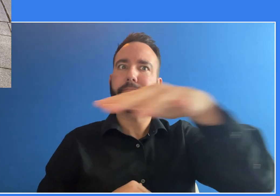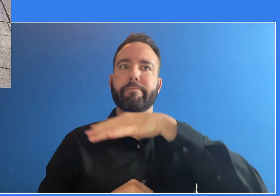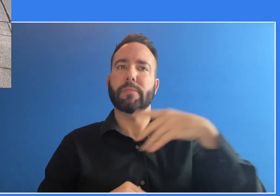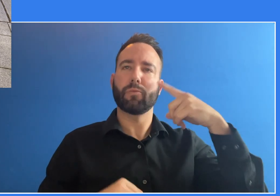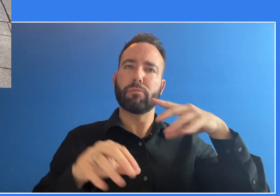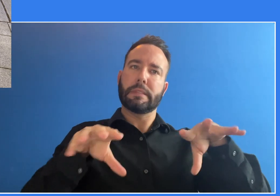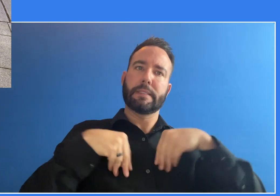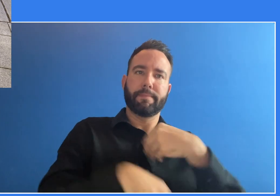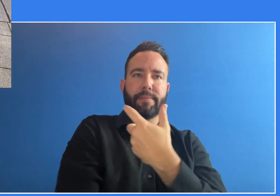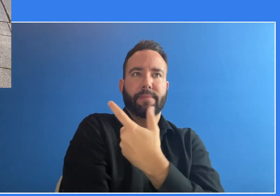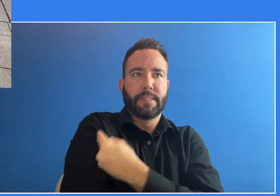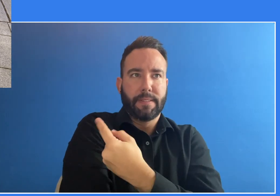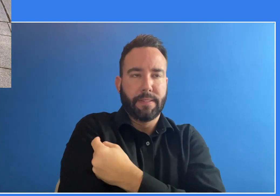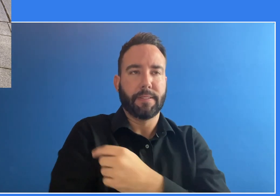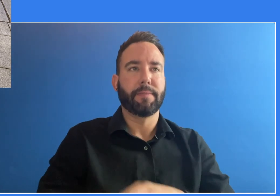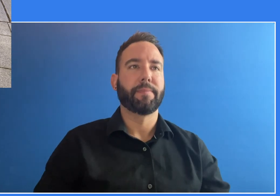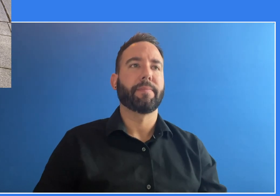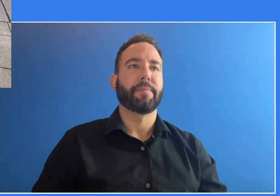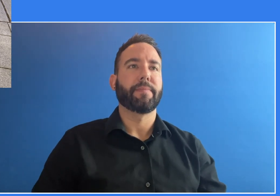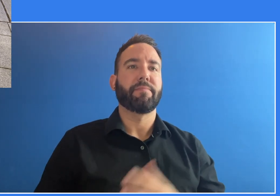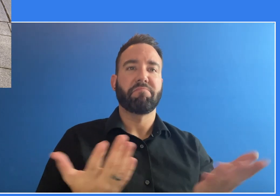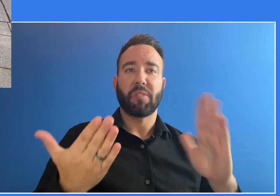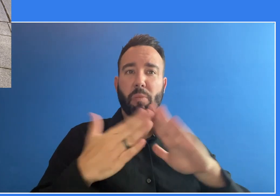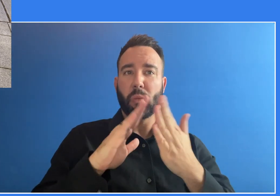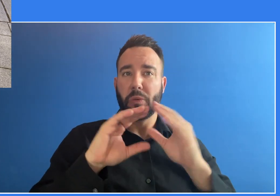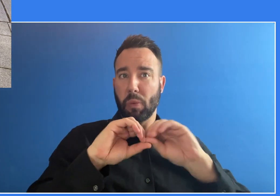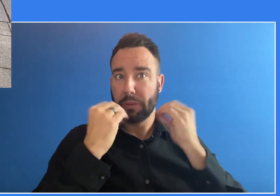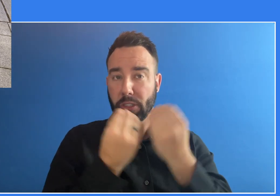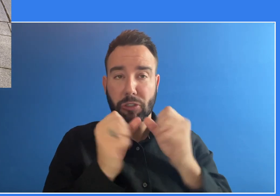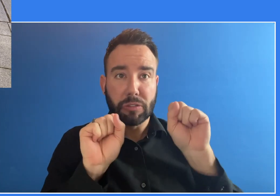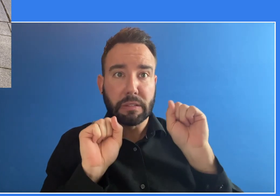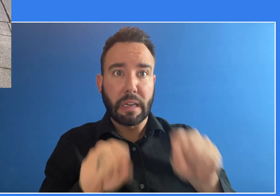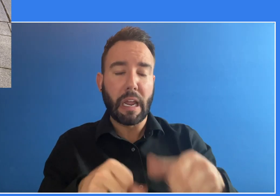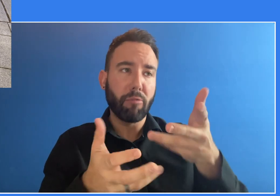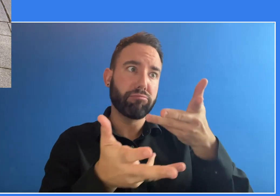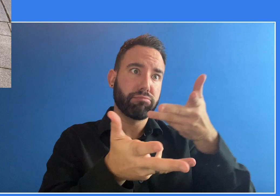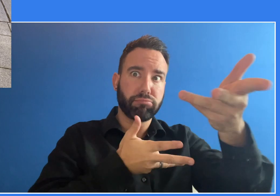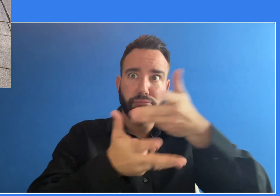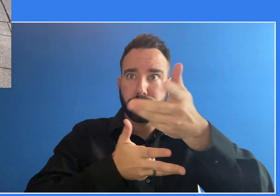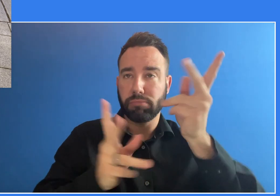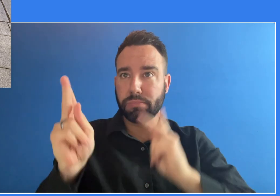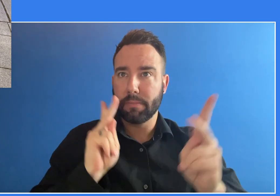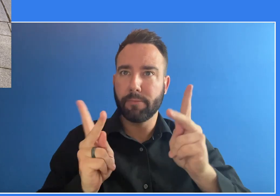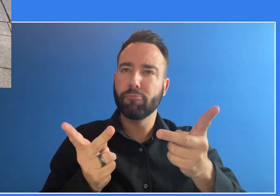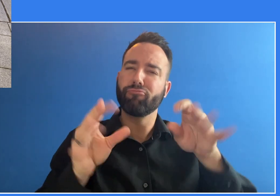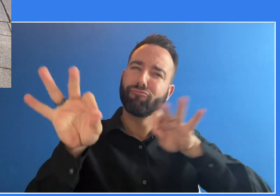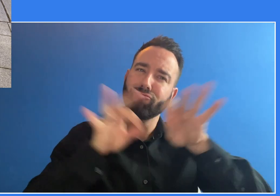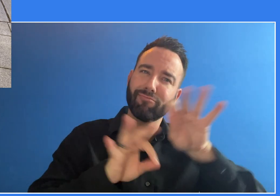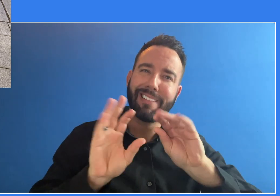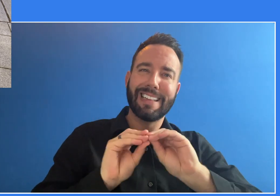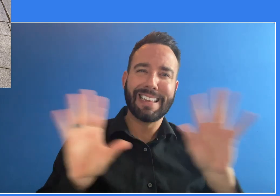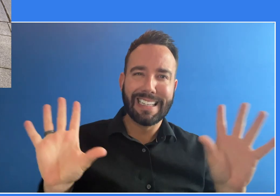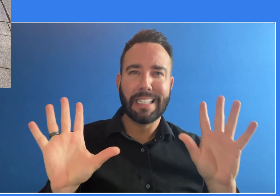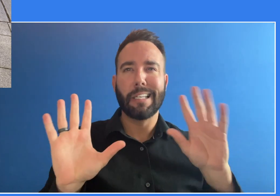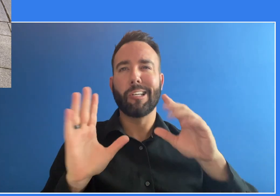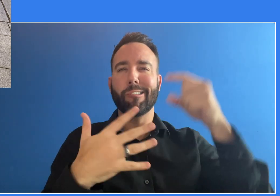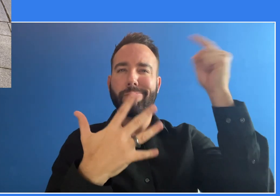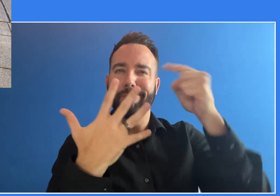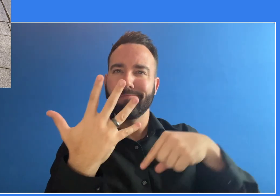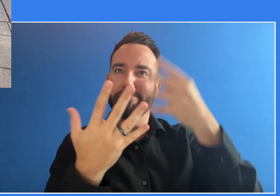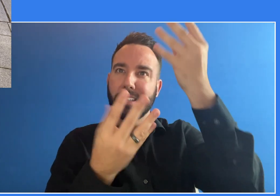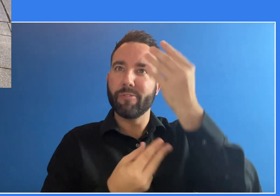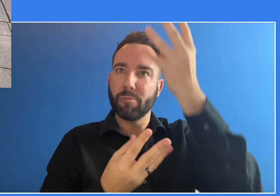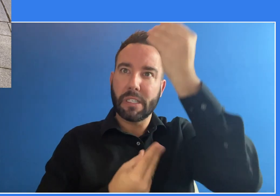Las organizaciones comunitarias y las personas en las que la gente confía para recibir información pueden ayudar a que más